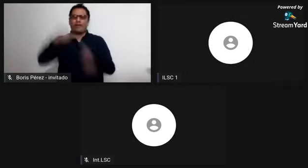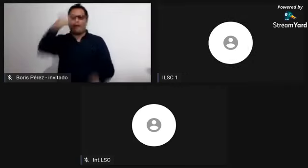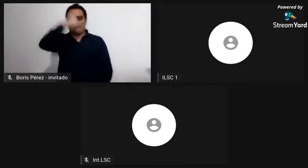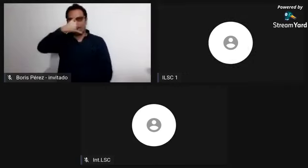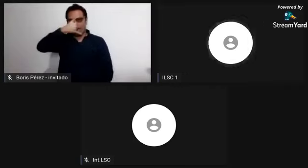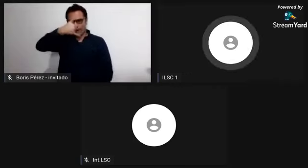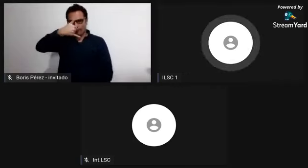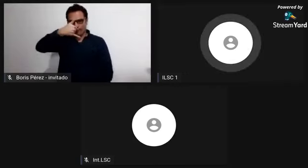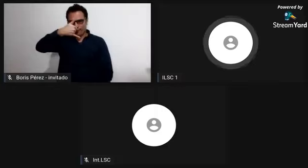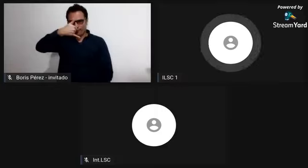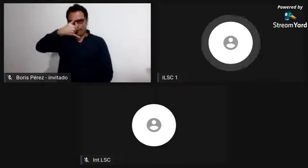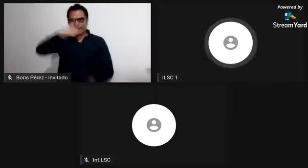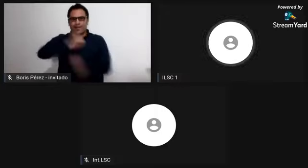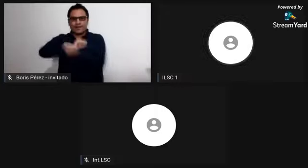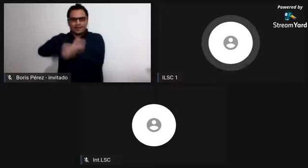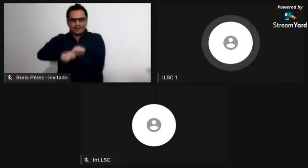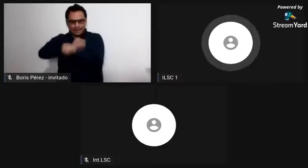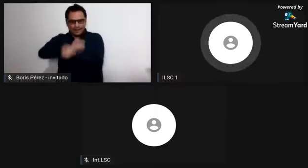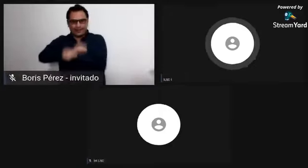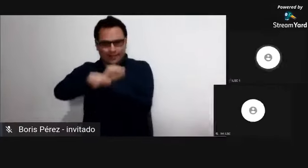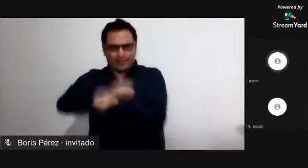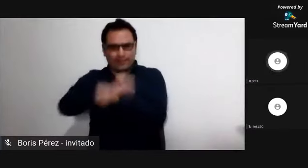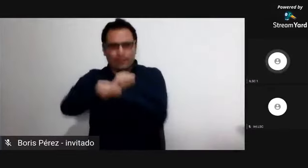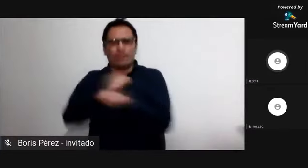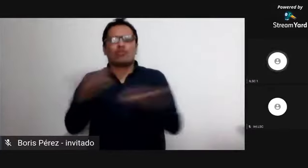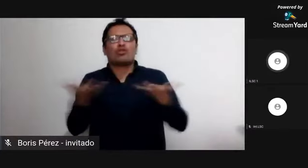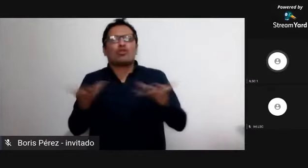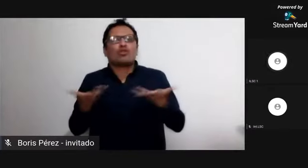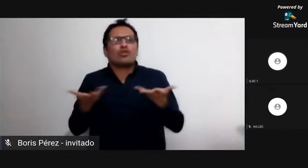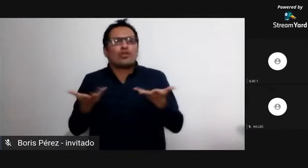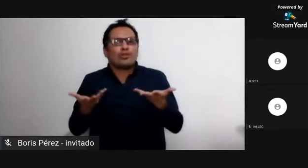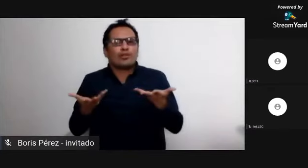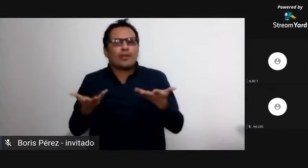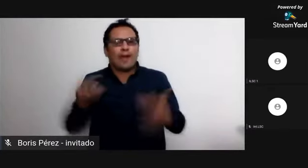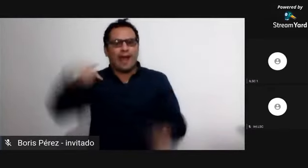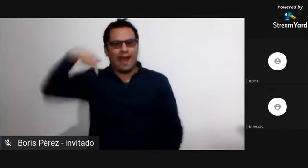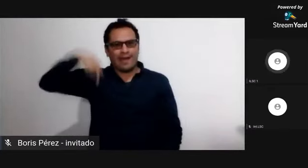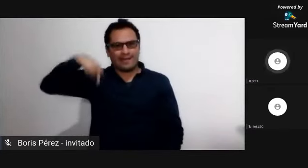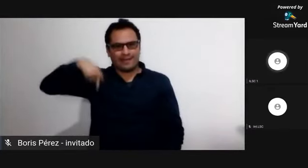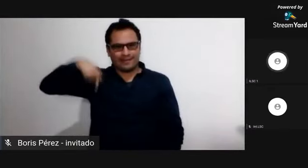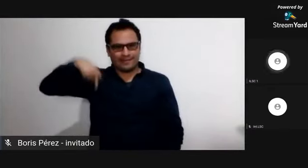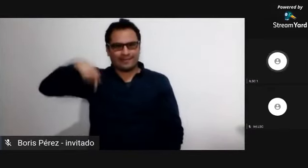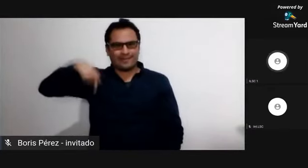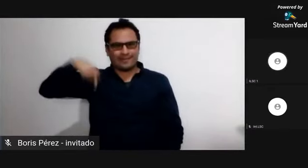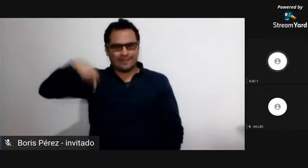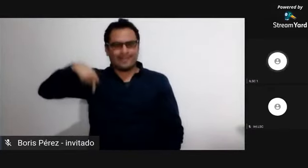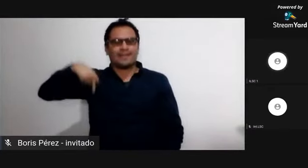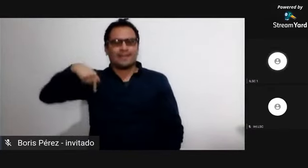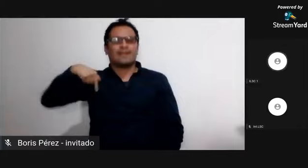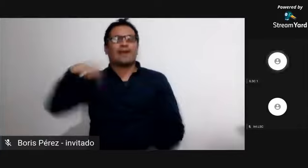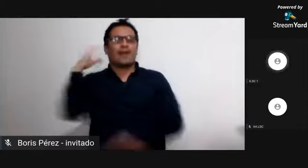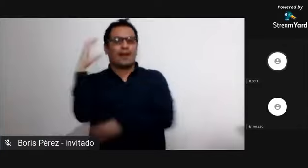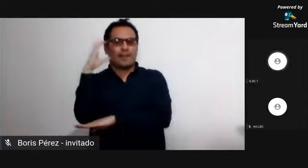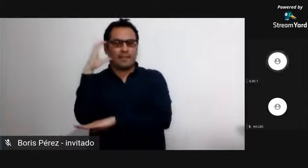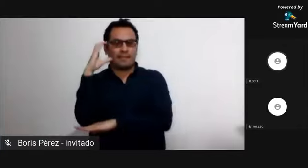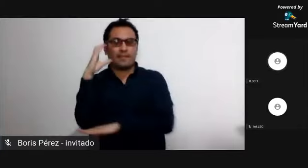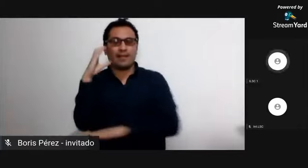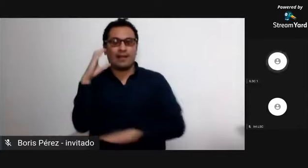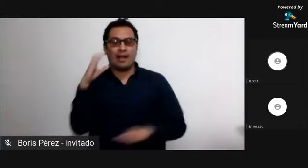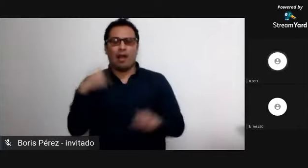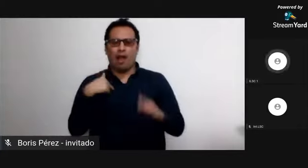tiene que ver con parte de la historia de colombia y lo denominamos orígenes de la